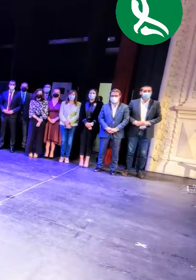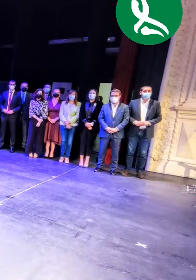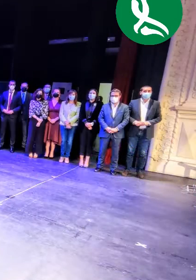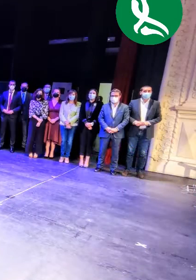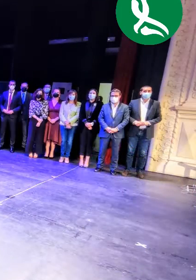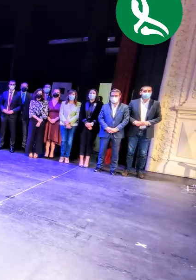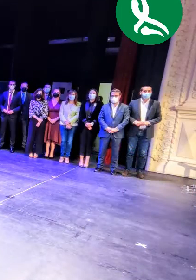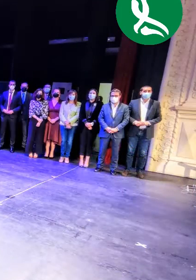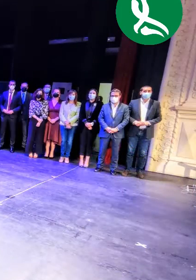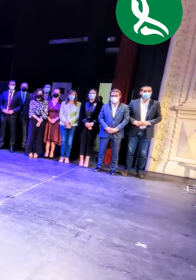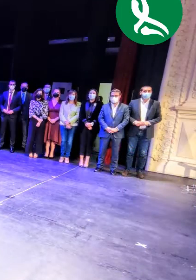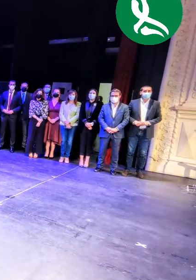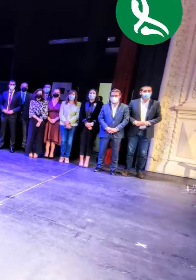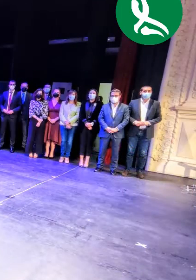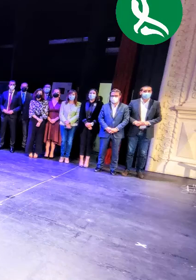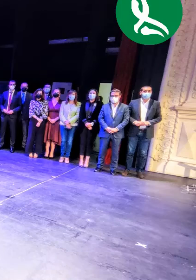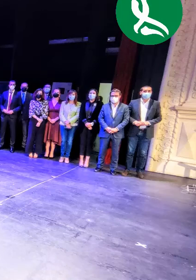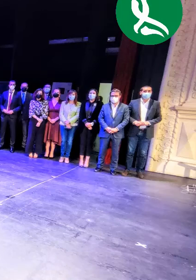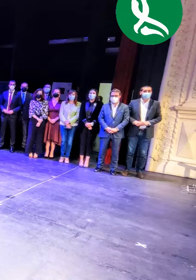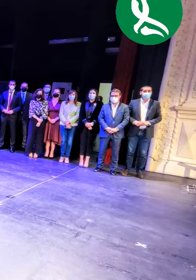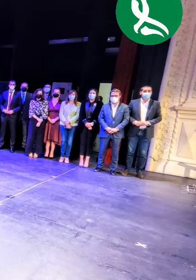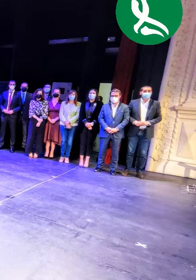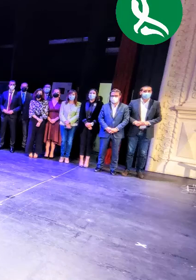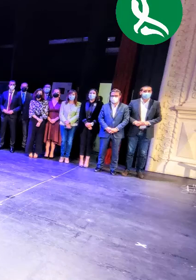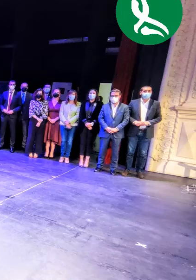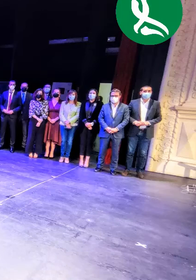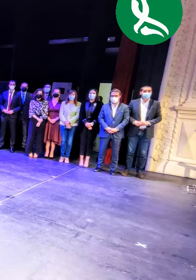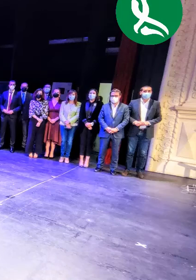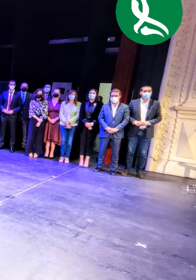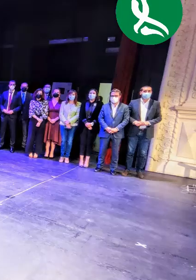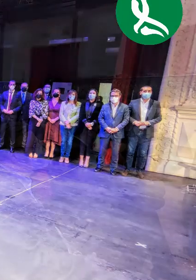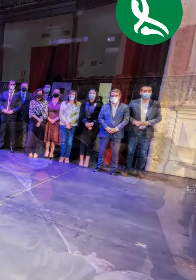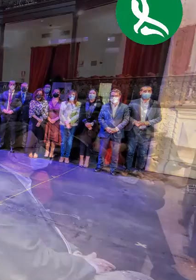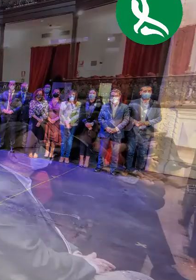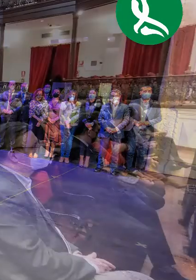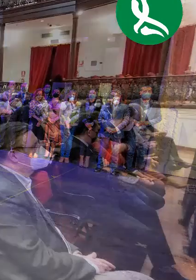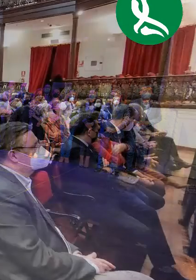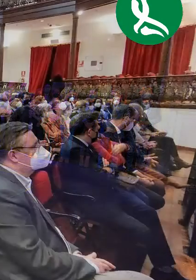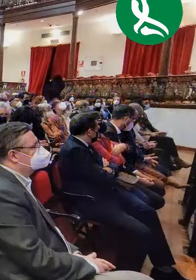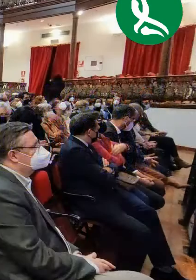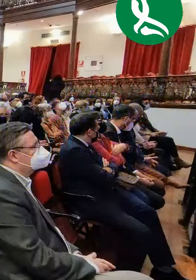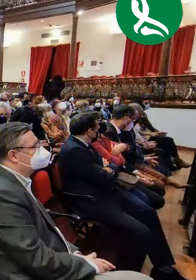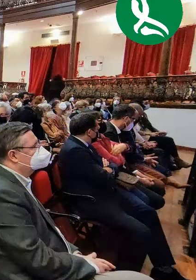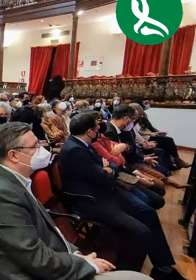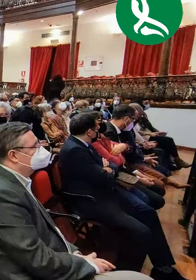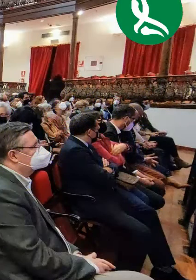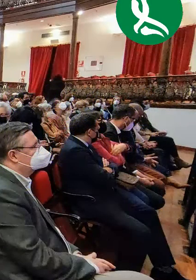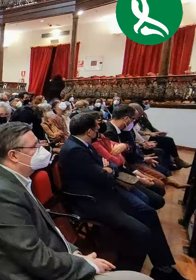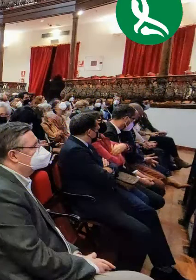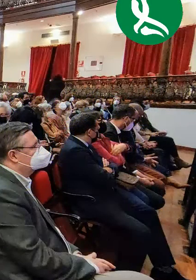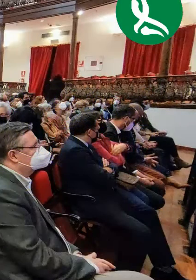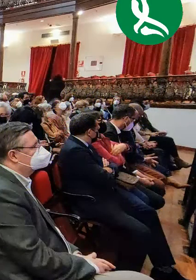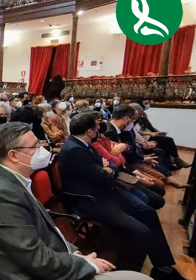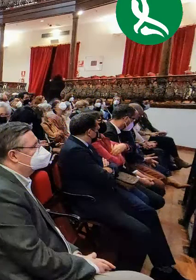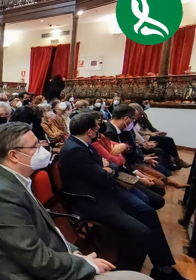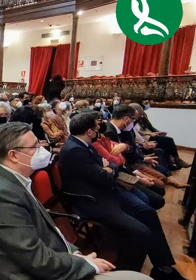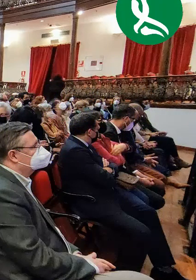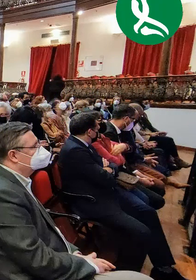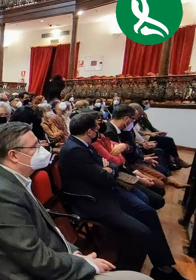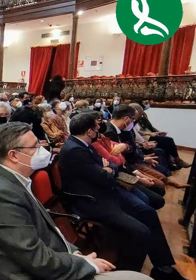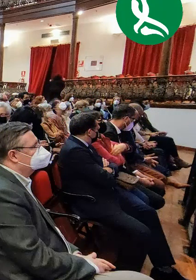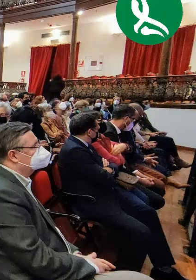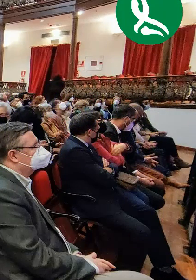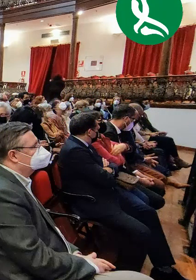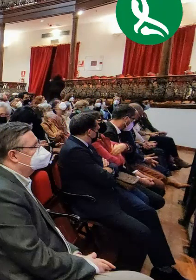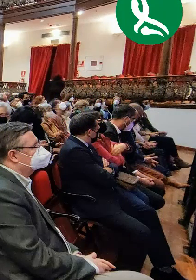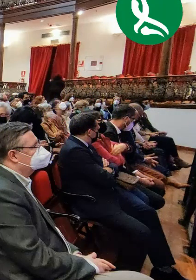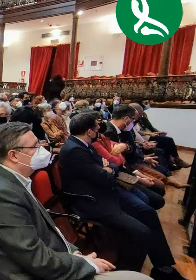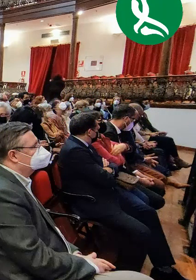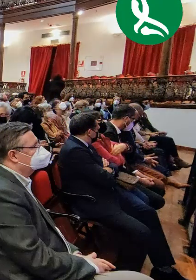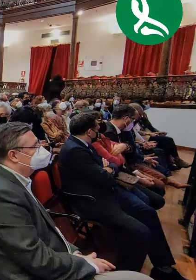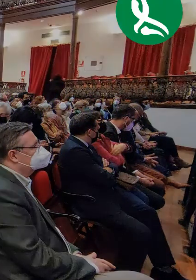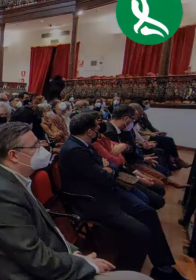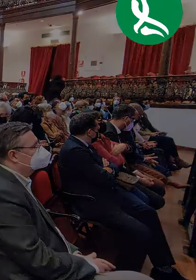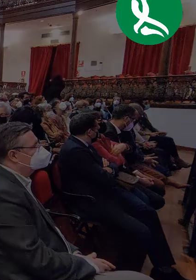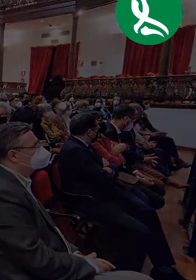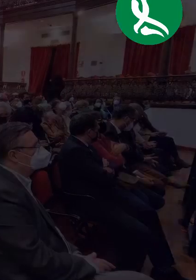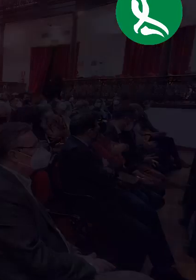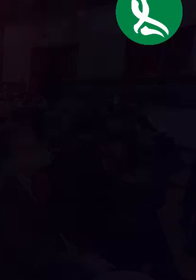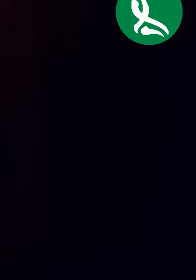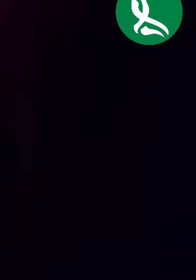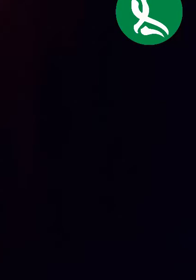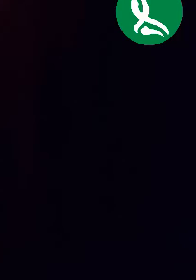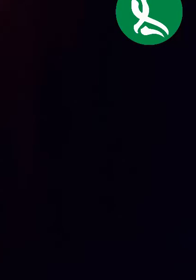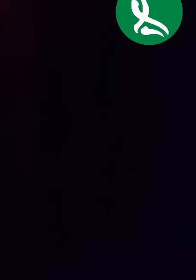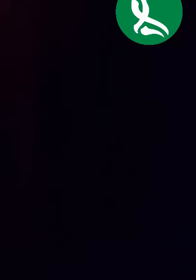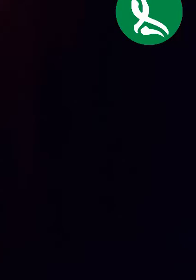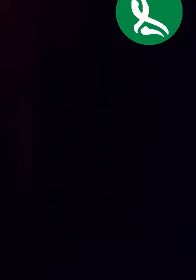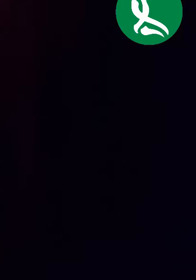Cuando hace ya los largos años del mundo se paró bruscamente, reflexionábamos y pagábamos, y la boca se nos llenaba de palabras como solidaridad,